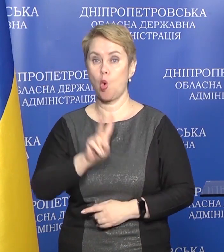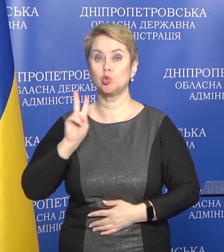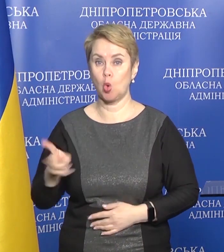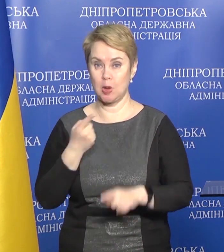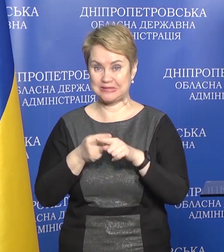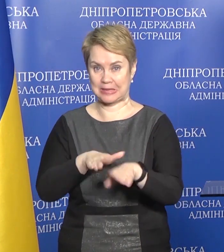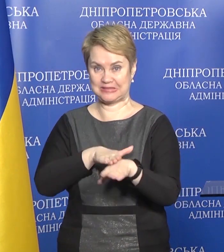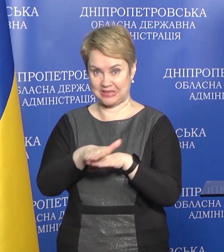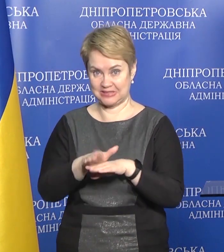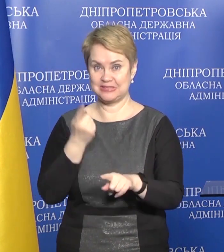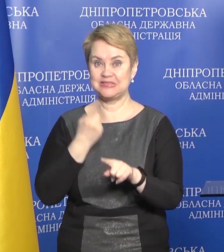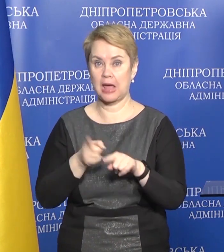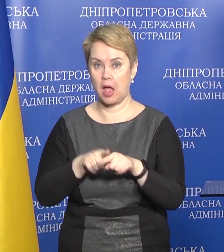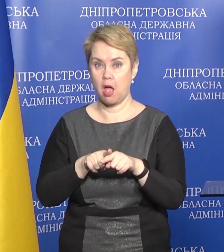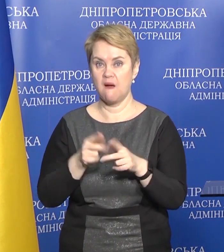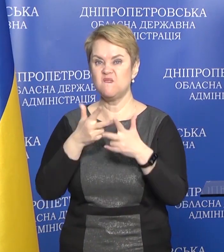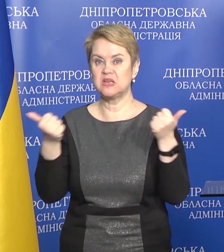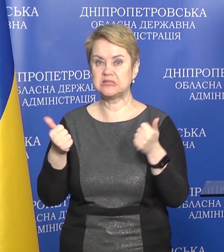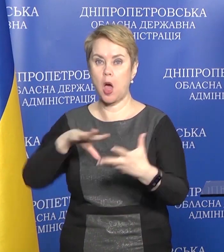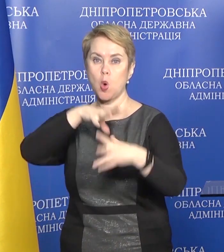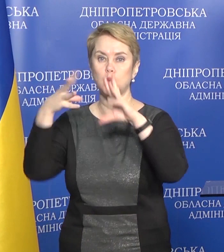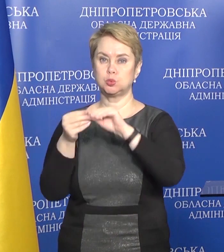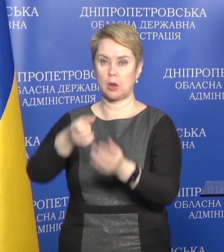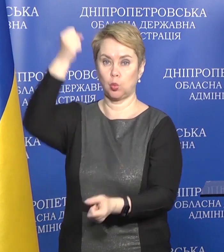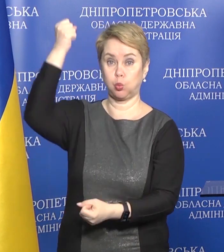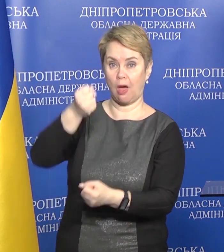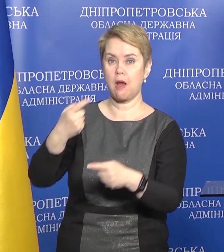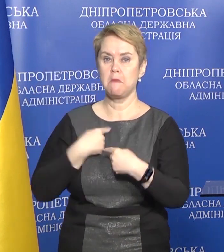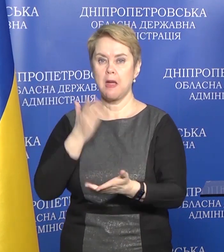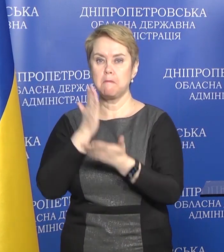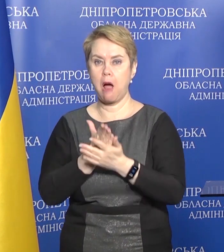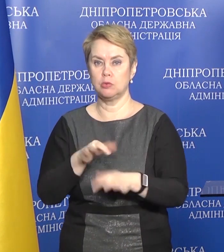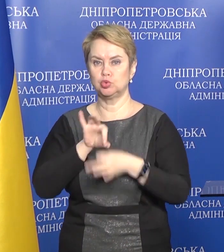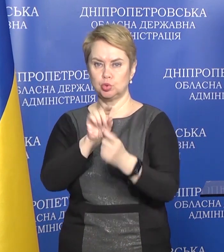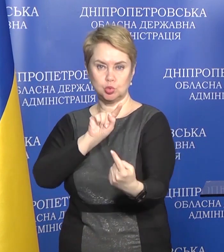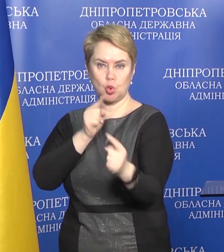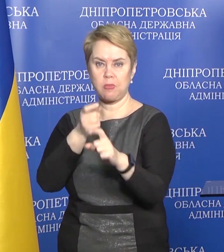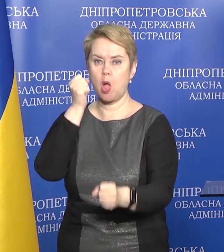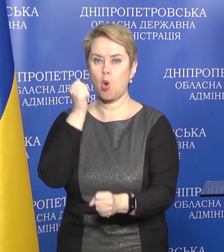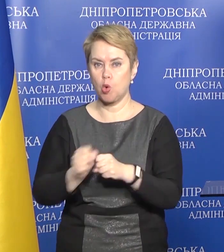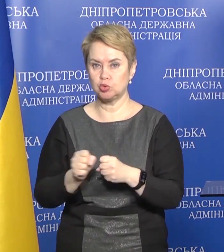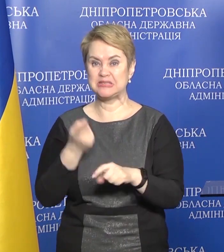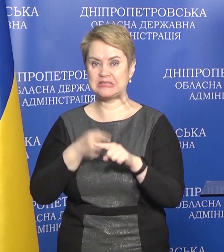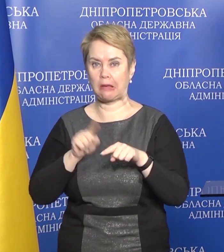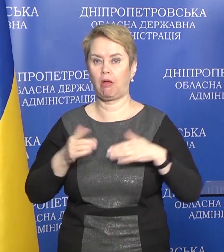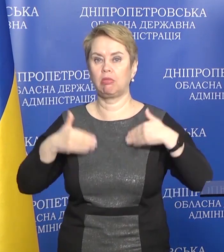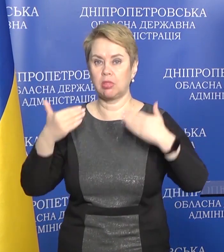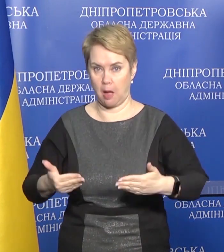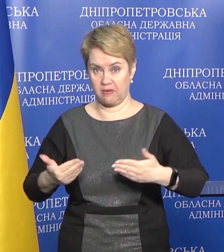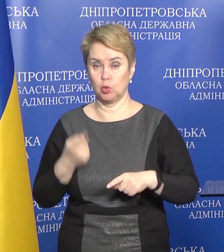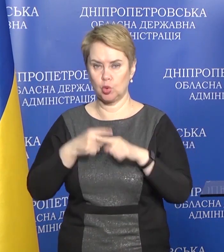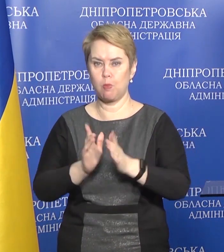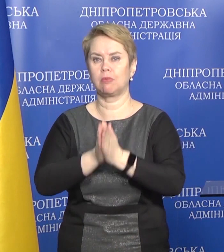хто це здійснює, це визначення результатів ударів. Ми маємо чинити супротів на кожному з цих етапів.